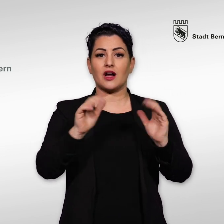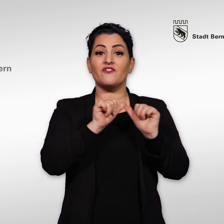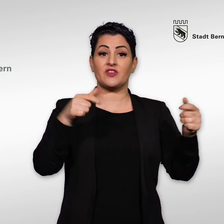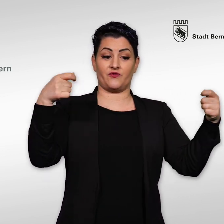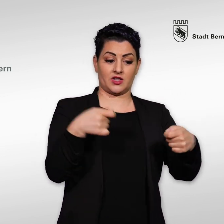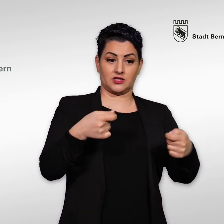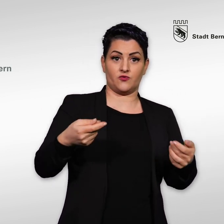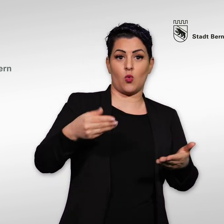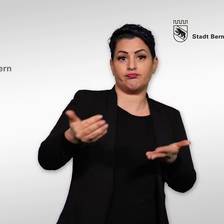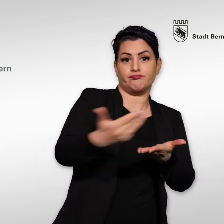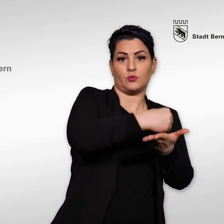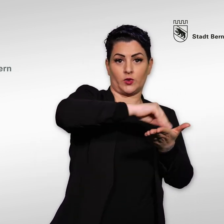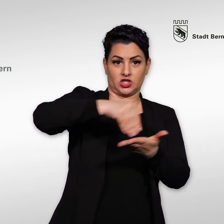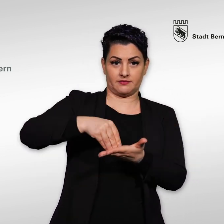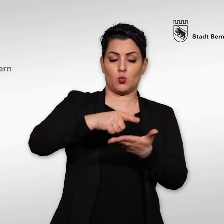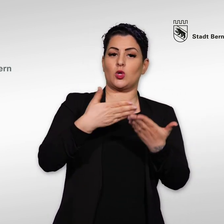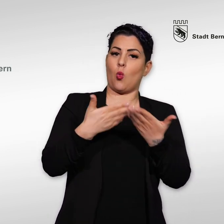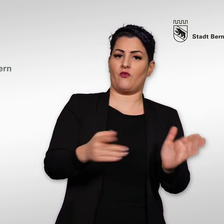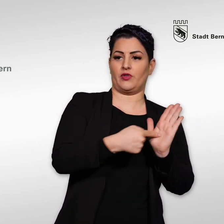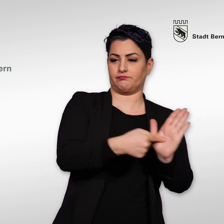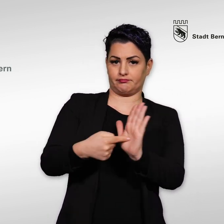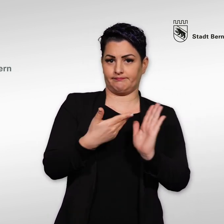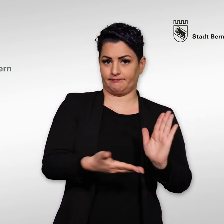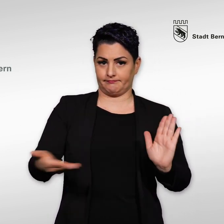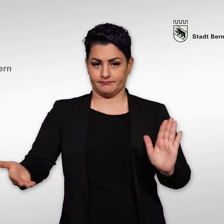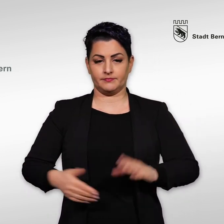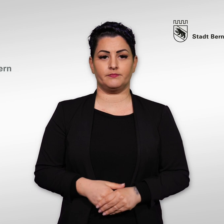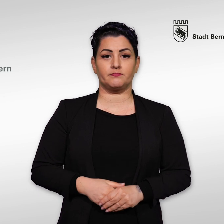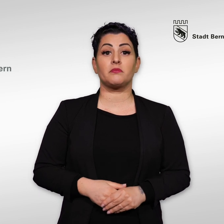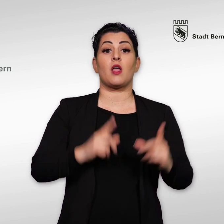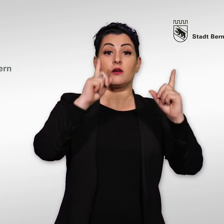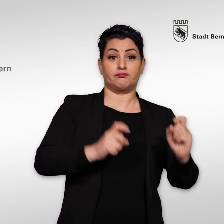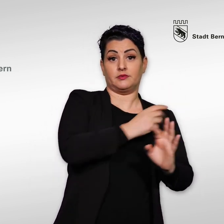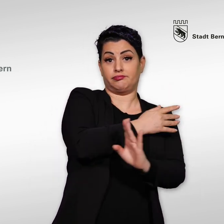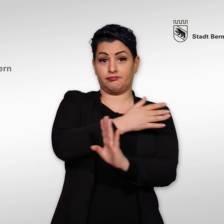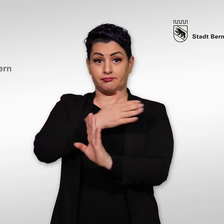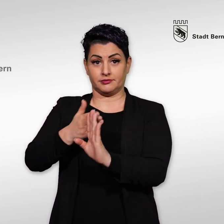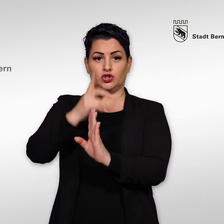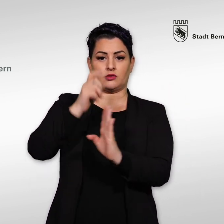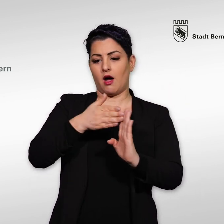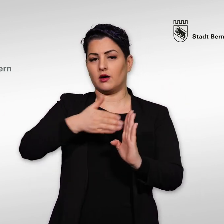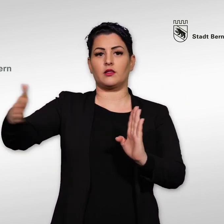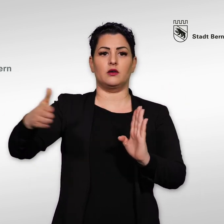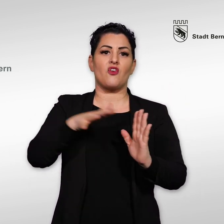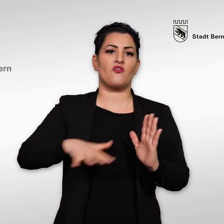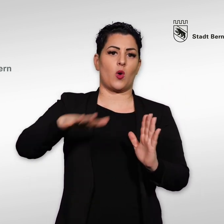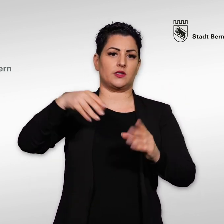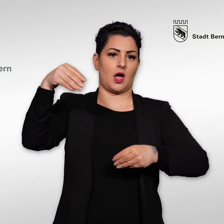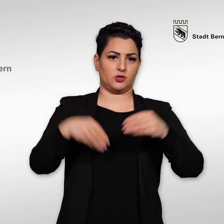Feststellung des Zustandekommens die Finanzierung der Unterschriftensammlung offenlegen. Die Volksabstimmung findet innert